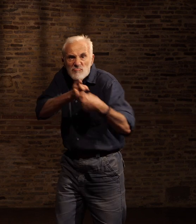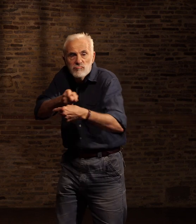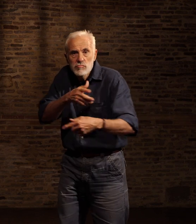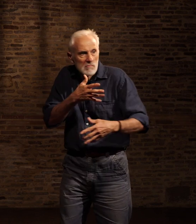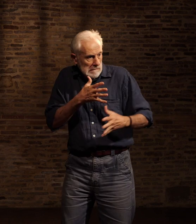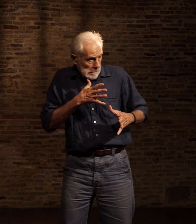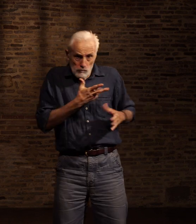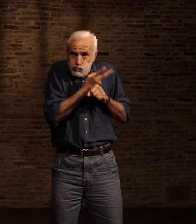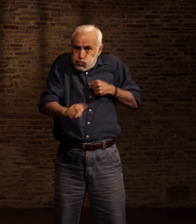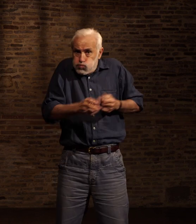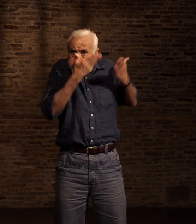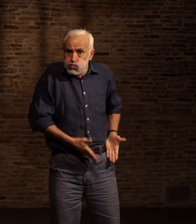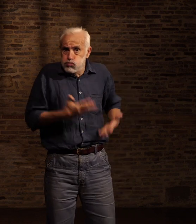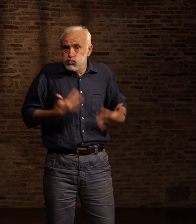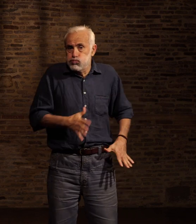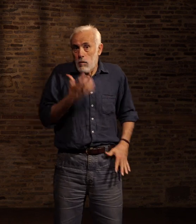bubonique